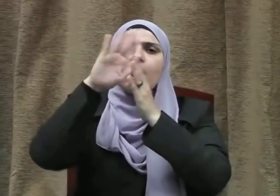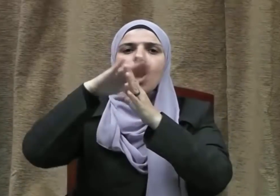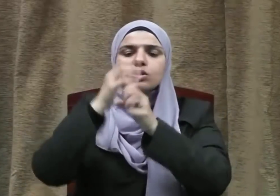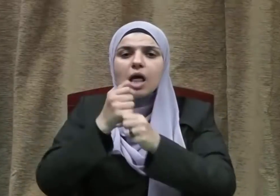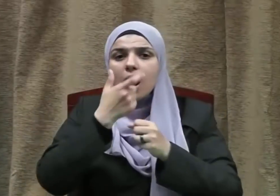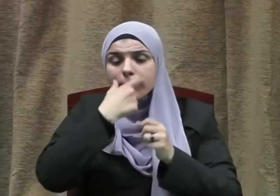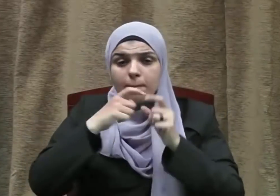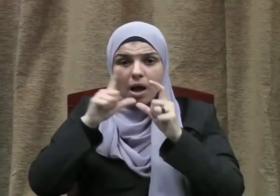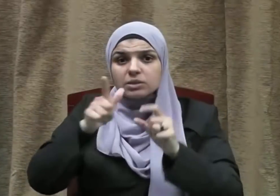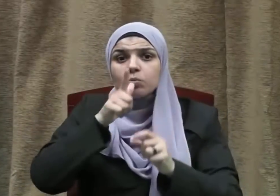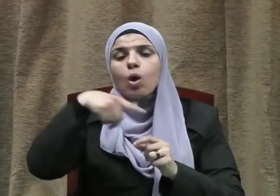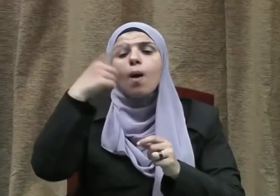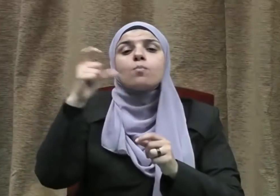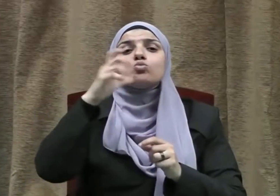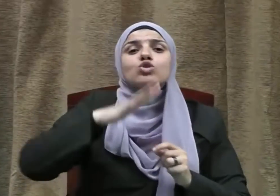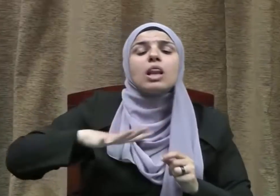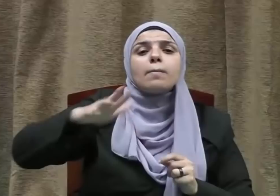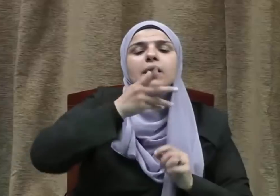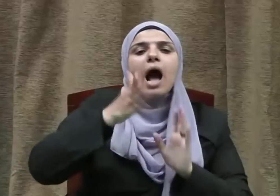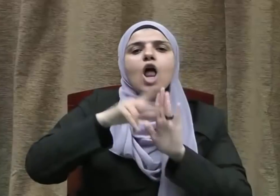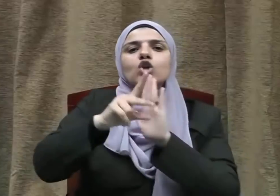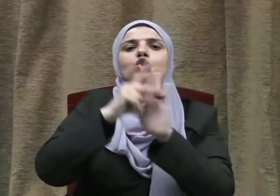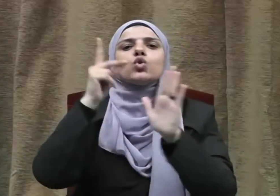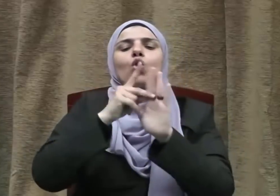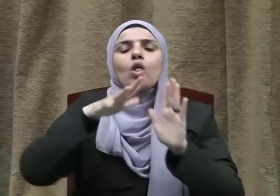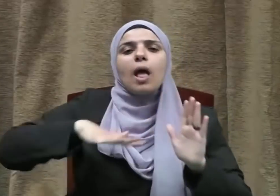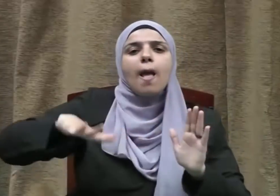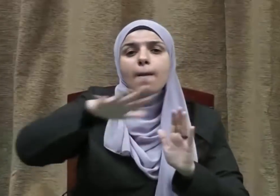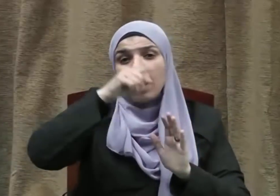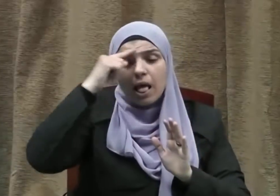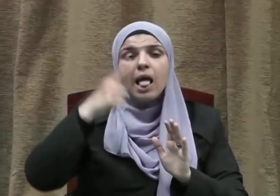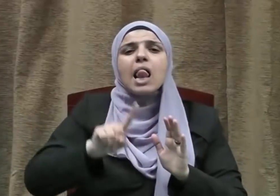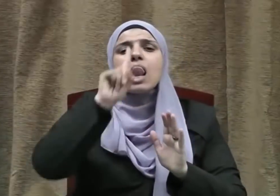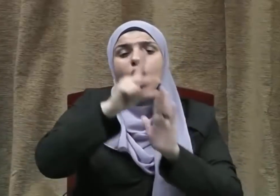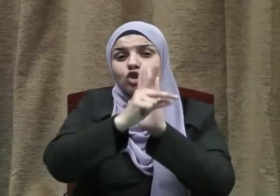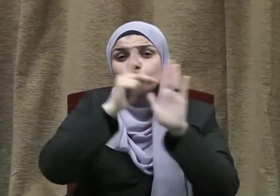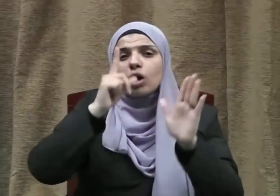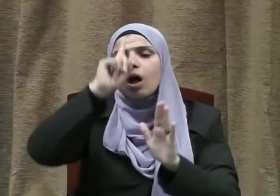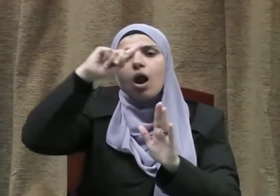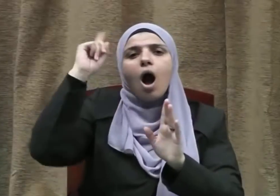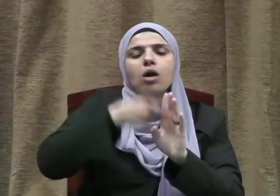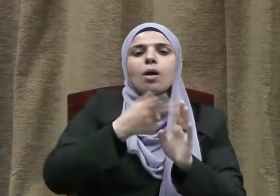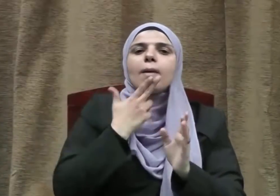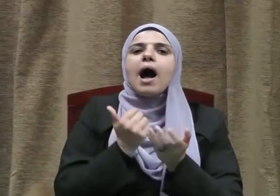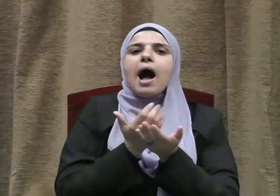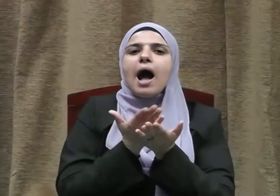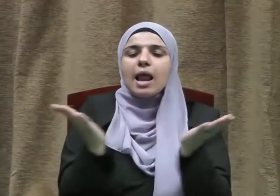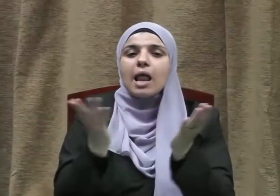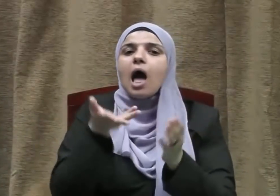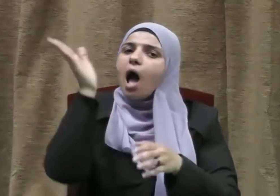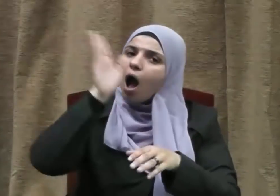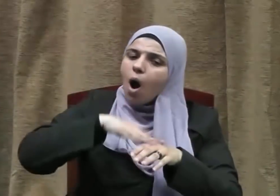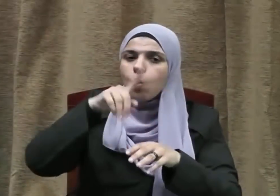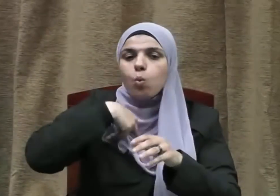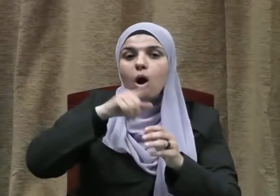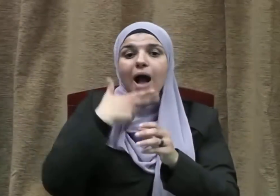الله عليه وسلم المسلمون على شروطهم إلا شرطاً حرم حلالاً